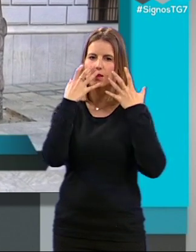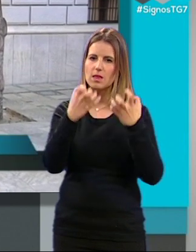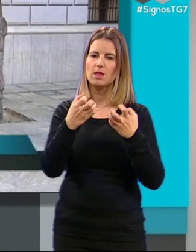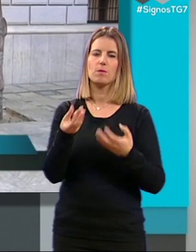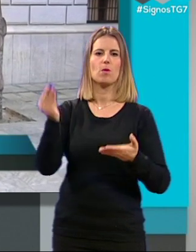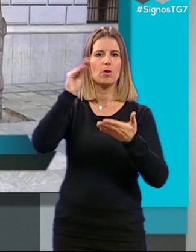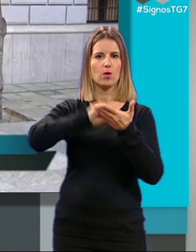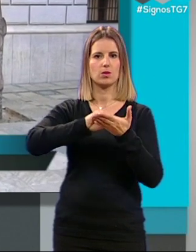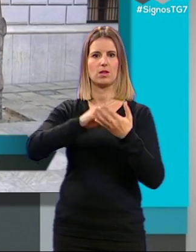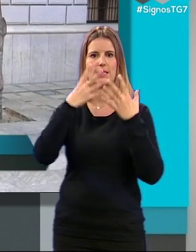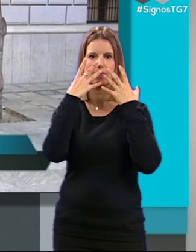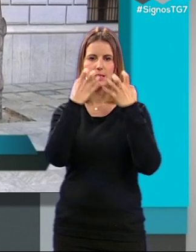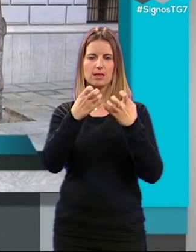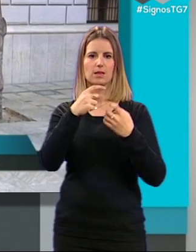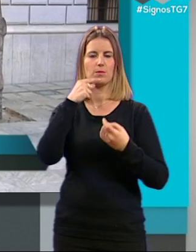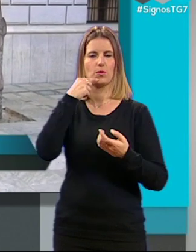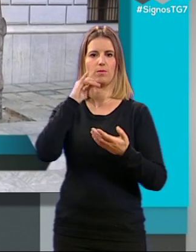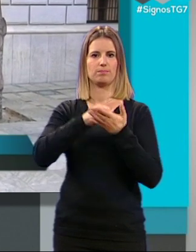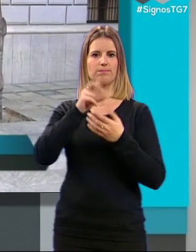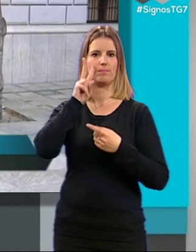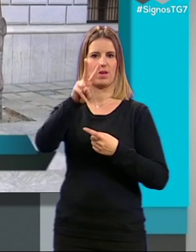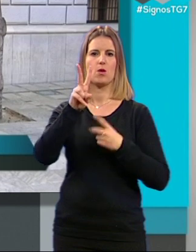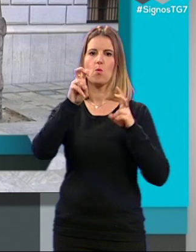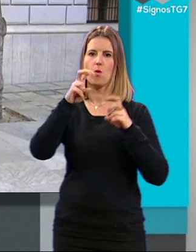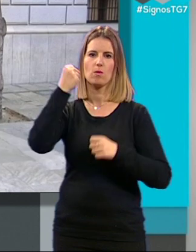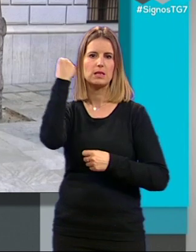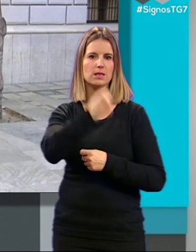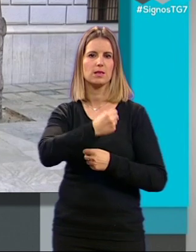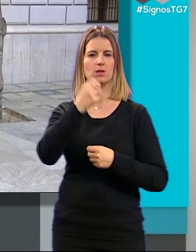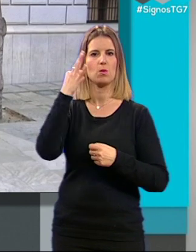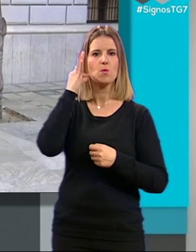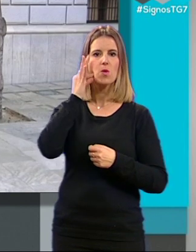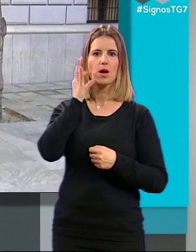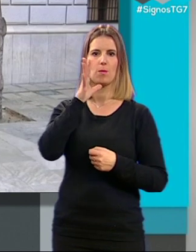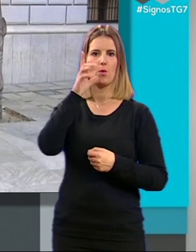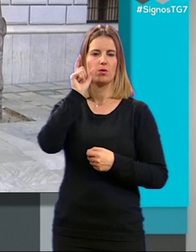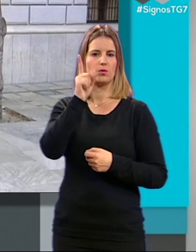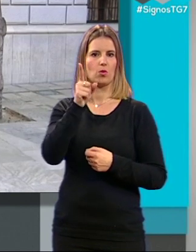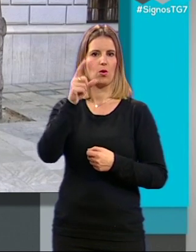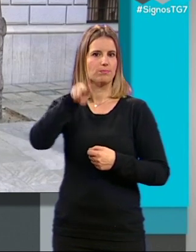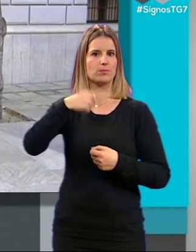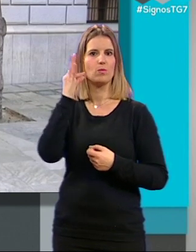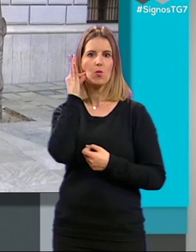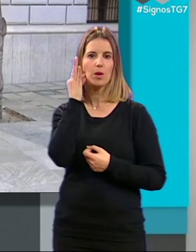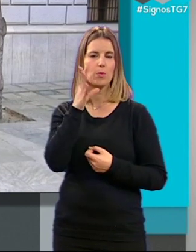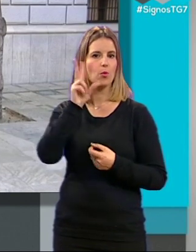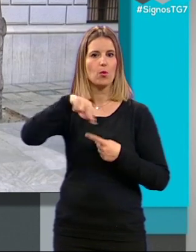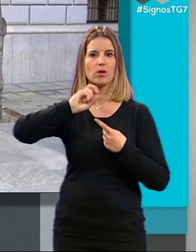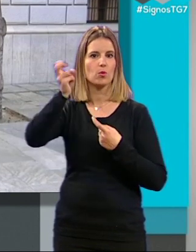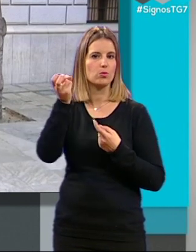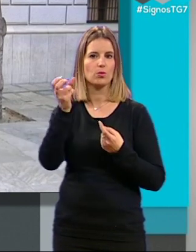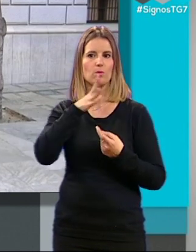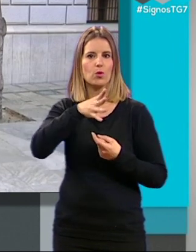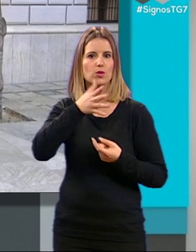más triste porque nos encontramos ante un nuevo asesinato a una mujer por el simple hecho de ser mujer porque no es otro